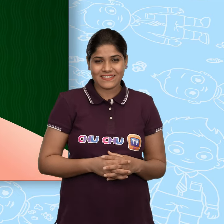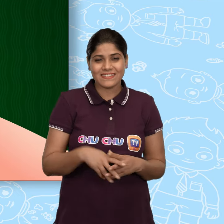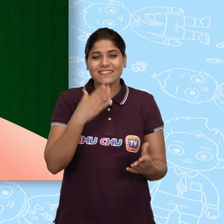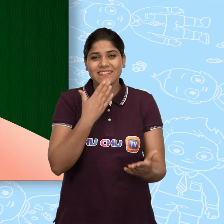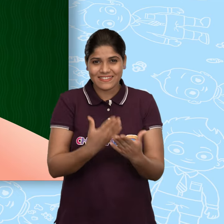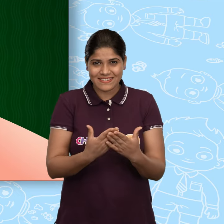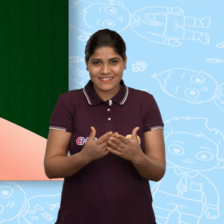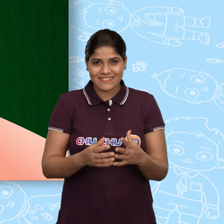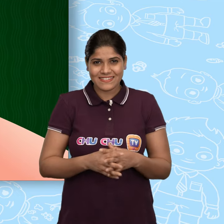दन्यवाद